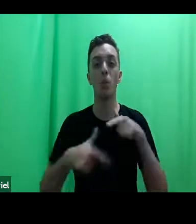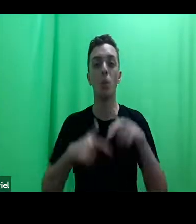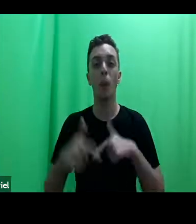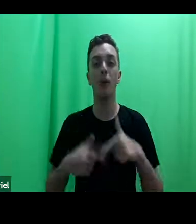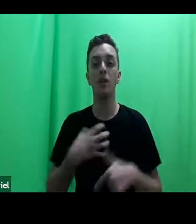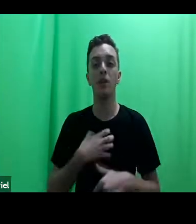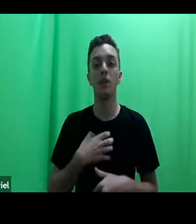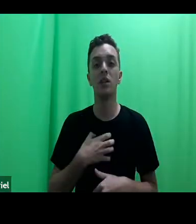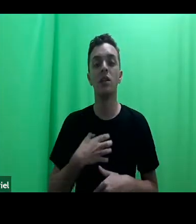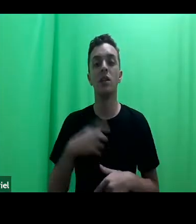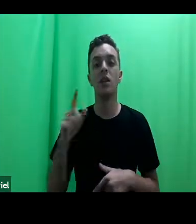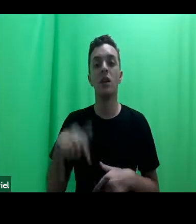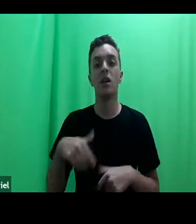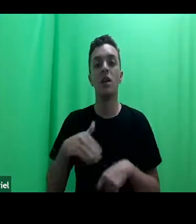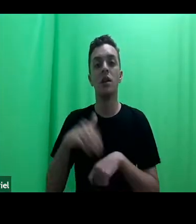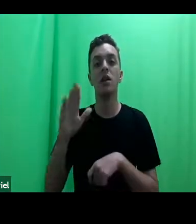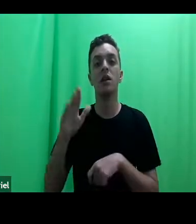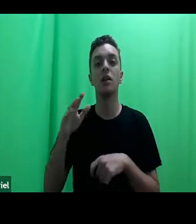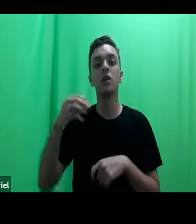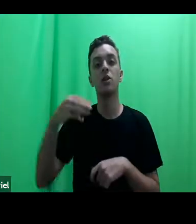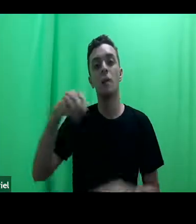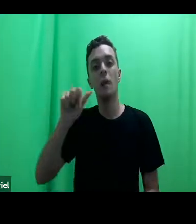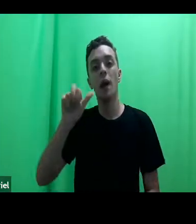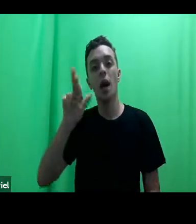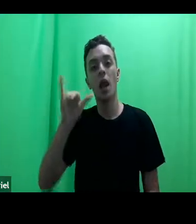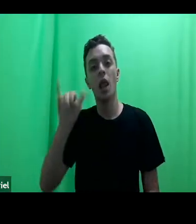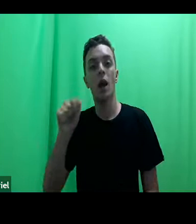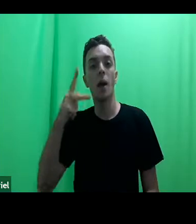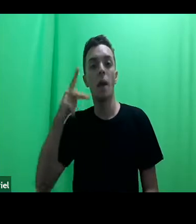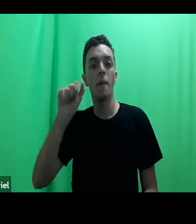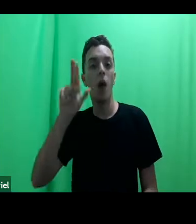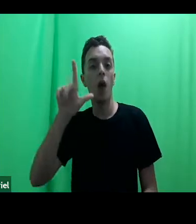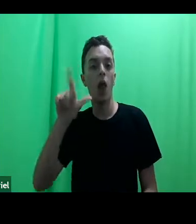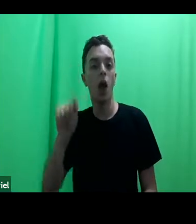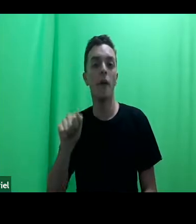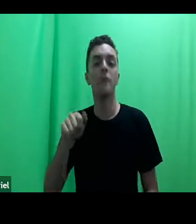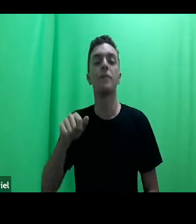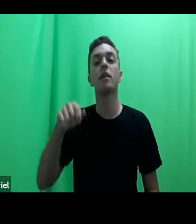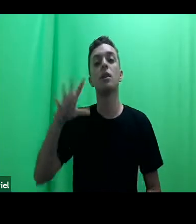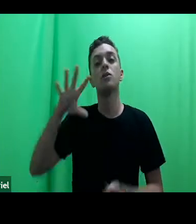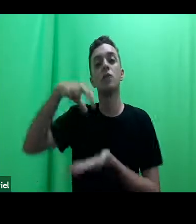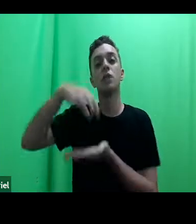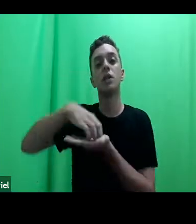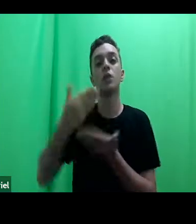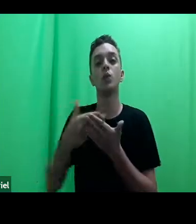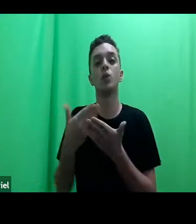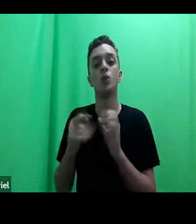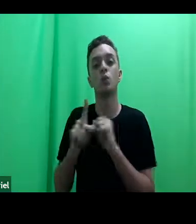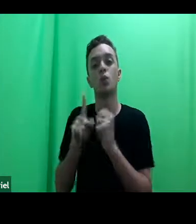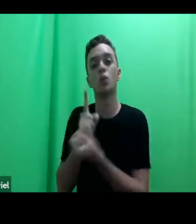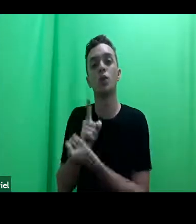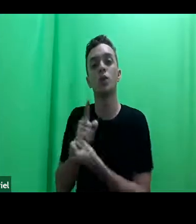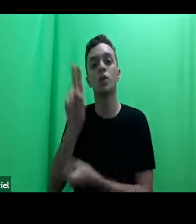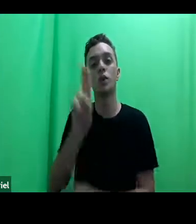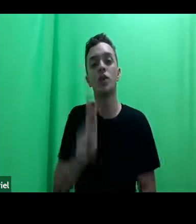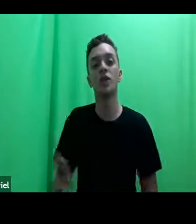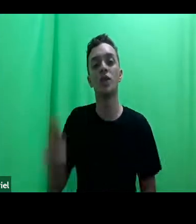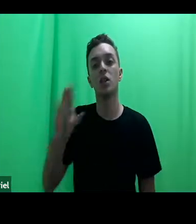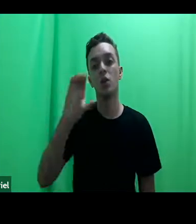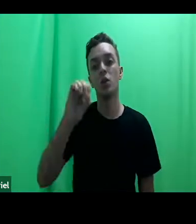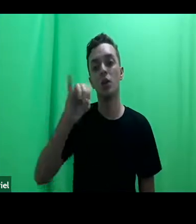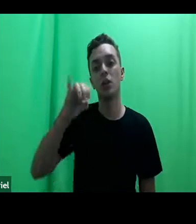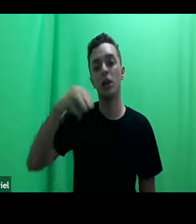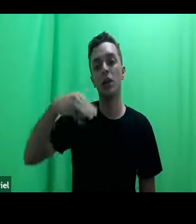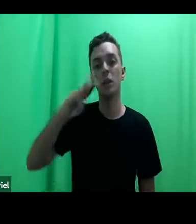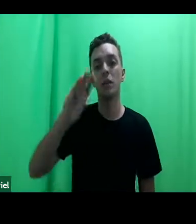Souza Santos e de Maria Paula Menezes, que são do Centro de Estudos Sociais da Universidade de Coimbra, é um trabalho que